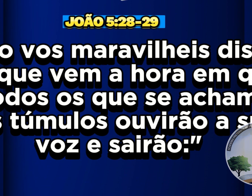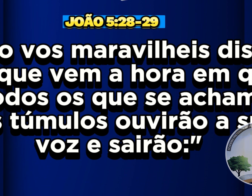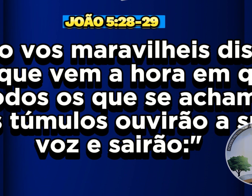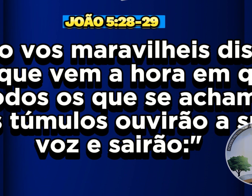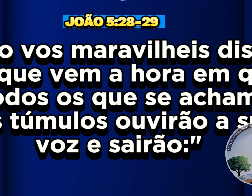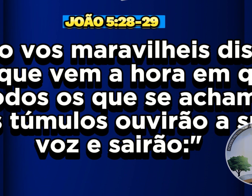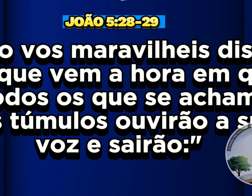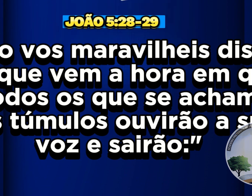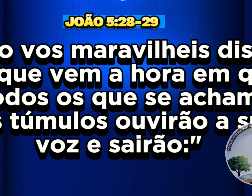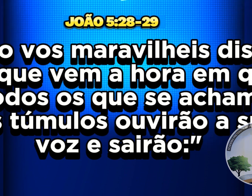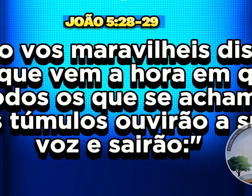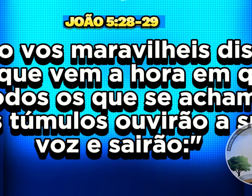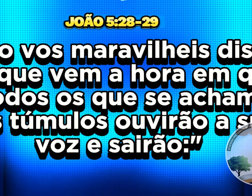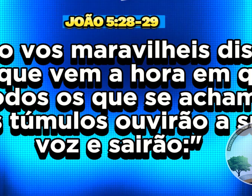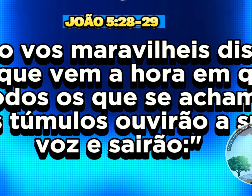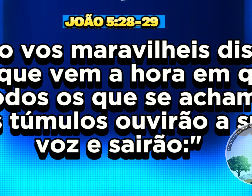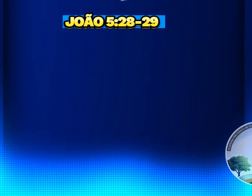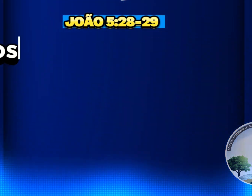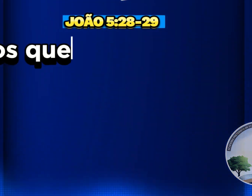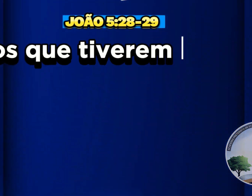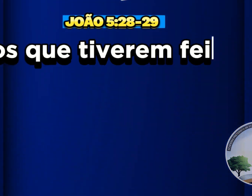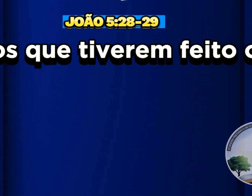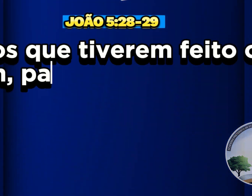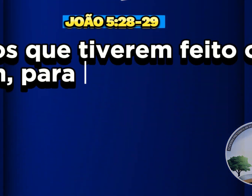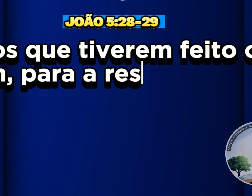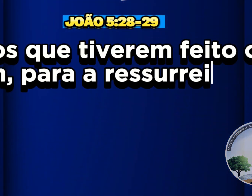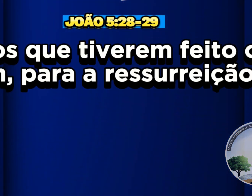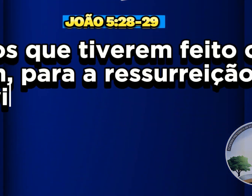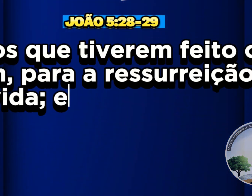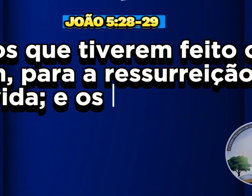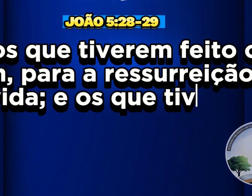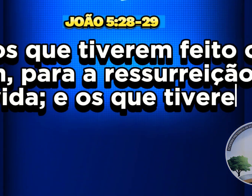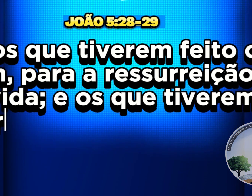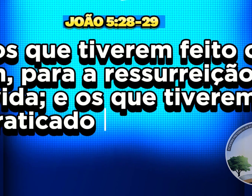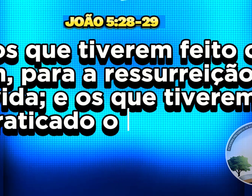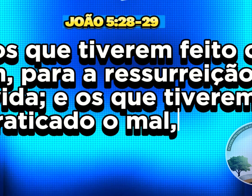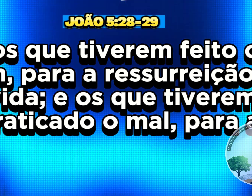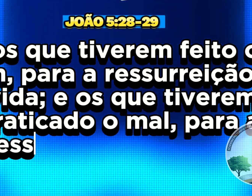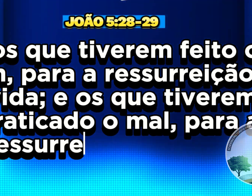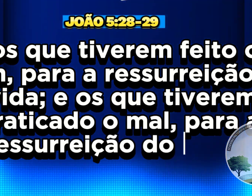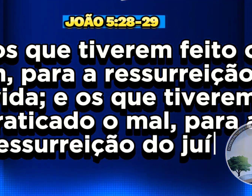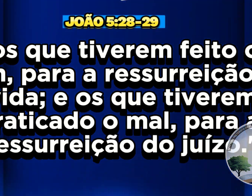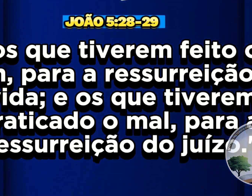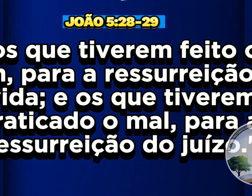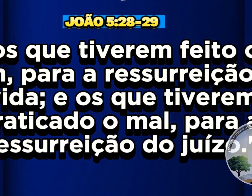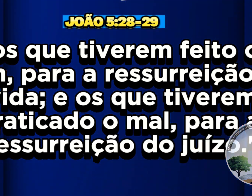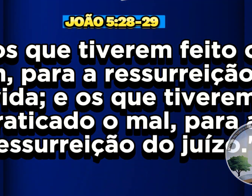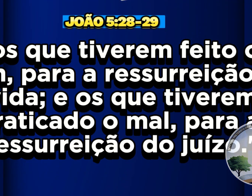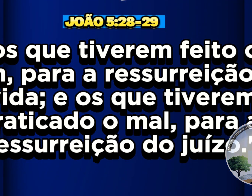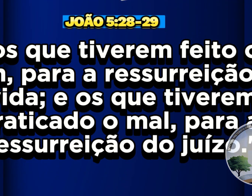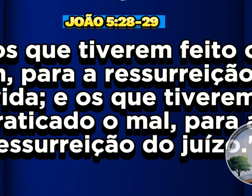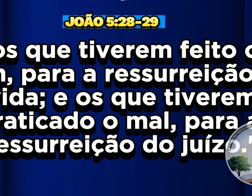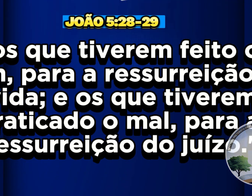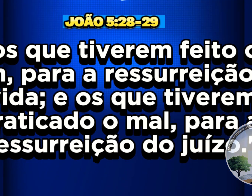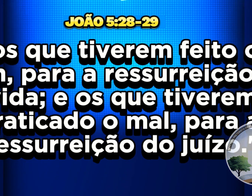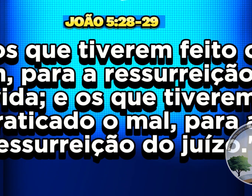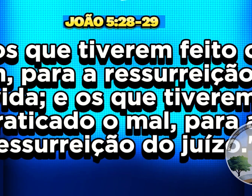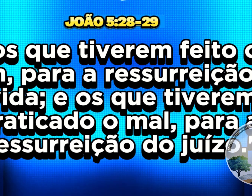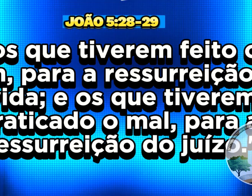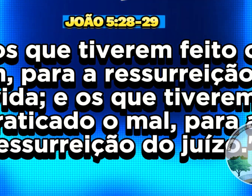ouvirão a sua voz e sairão os que estiverem feito bem para a ressurreição da vida e os que tiverem praticado